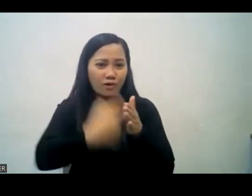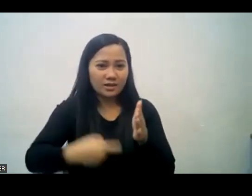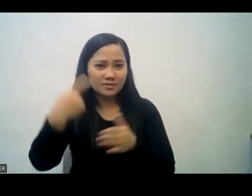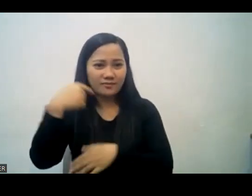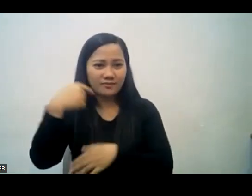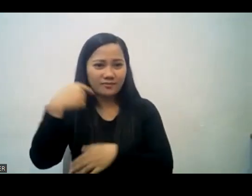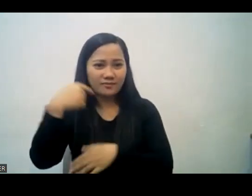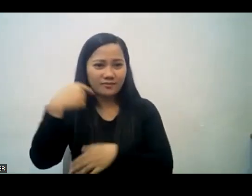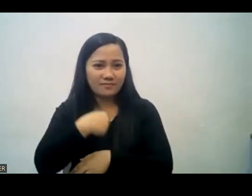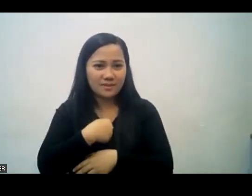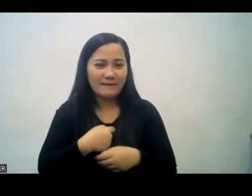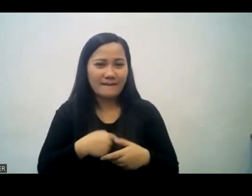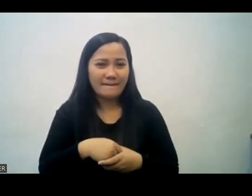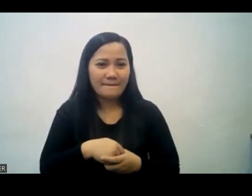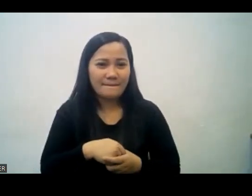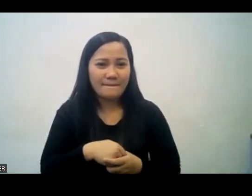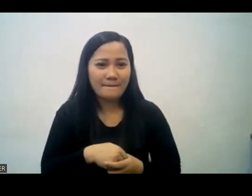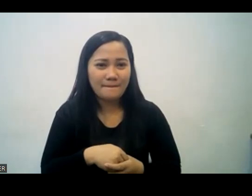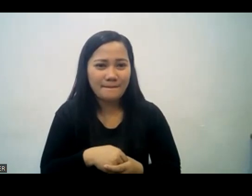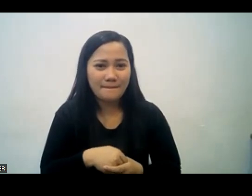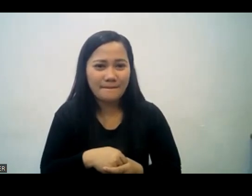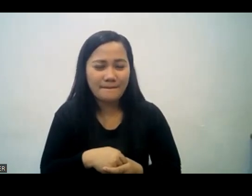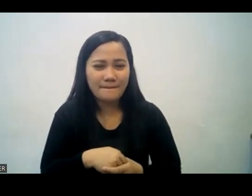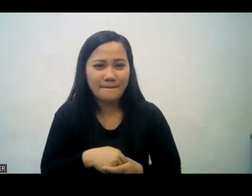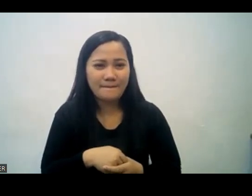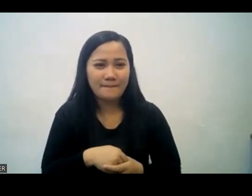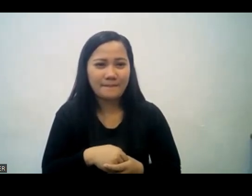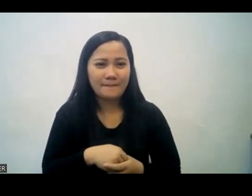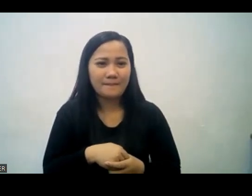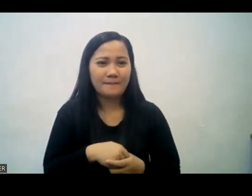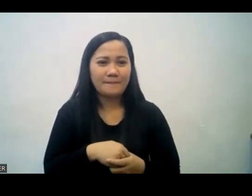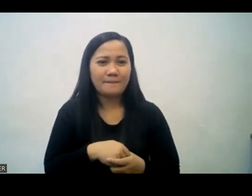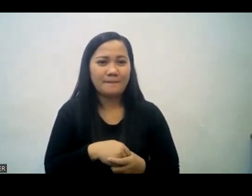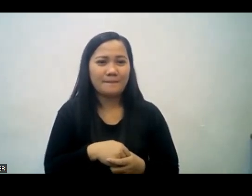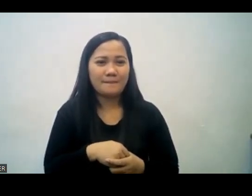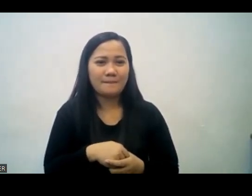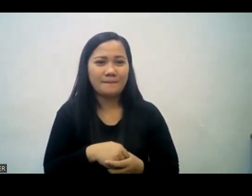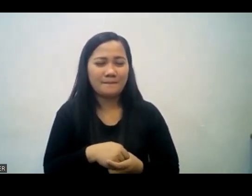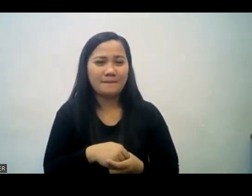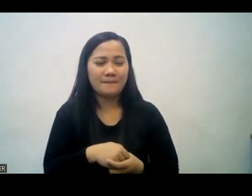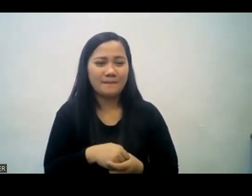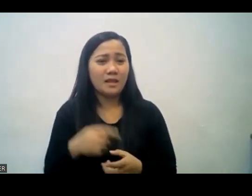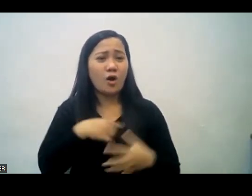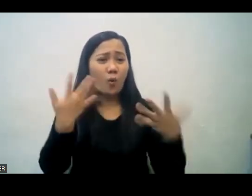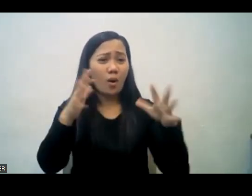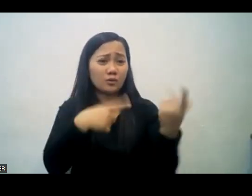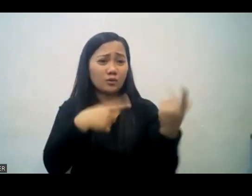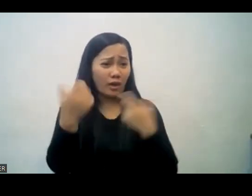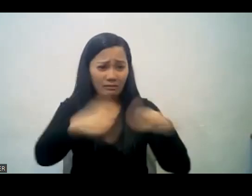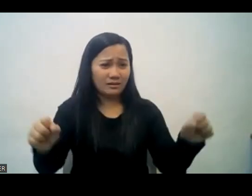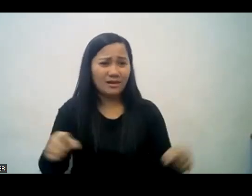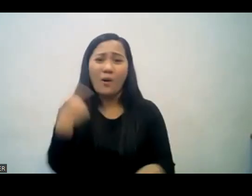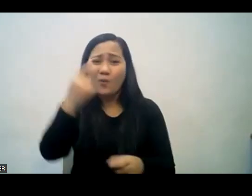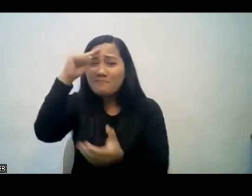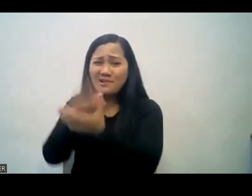do is put it on and wear it is that right is there anything else i have to do but just believe jesus that he